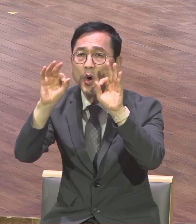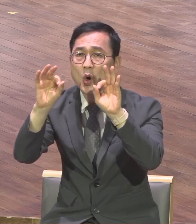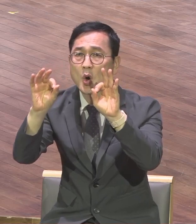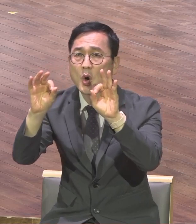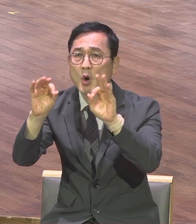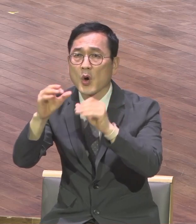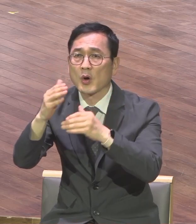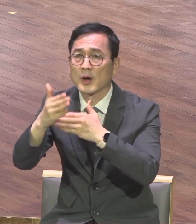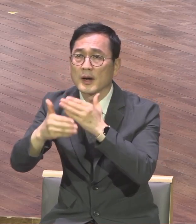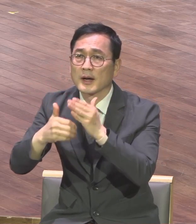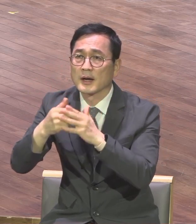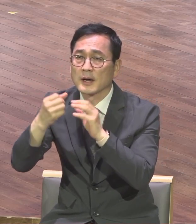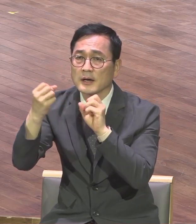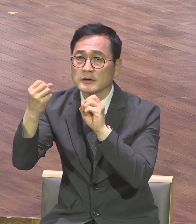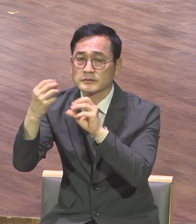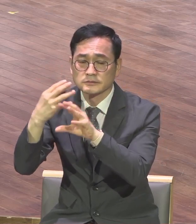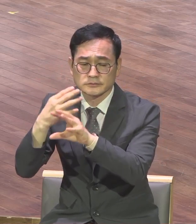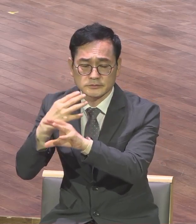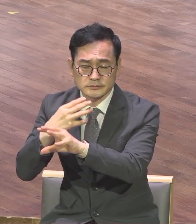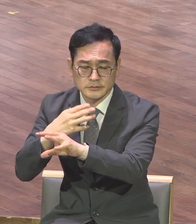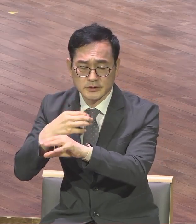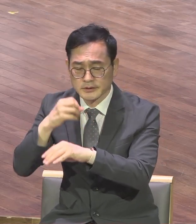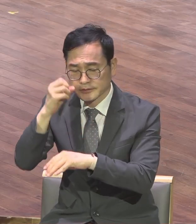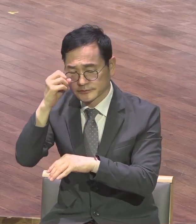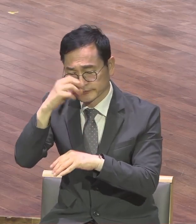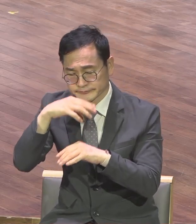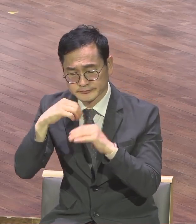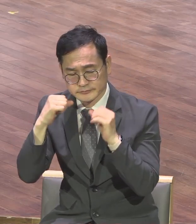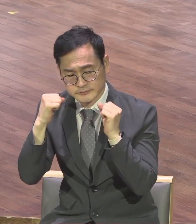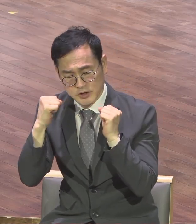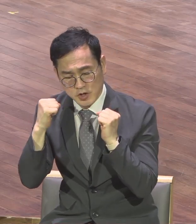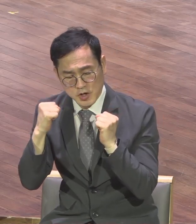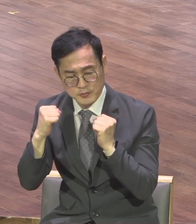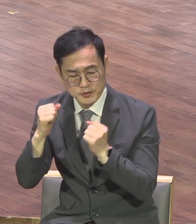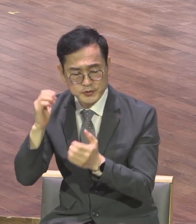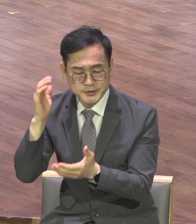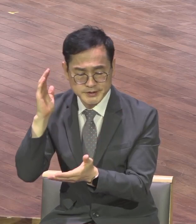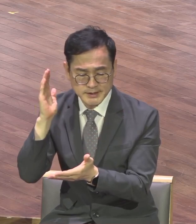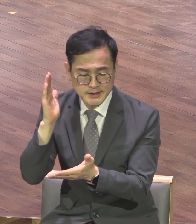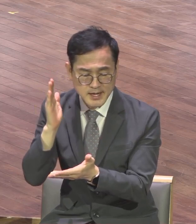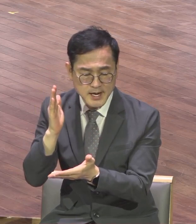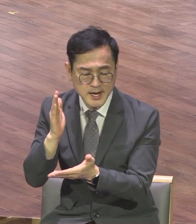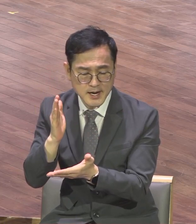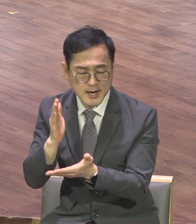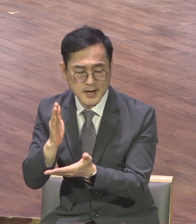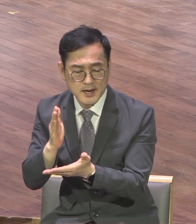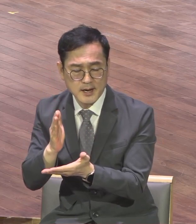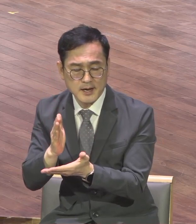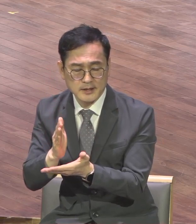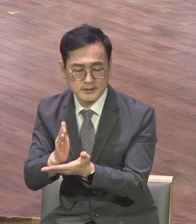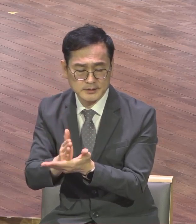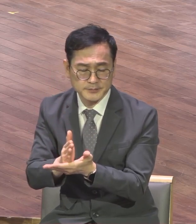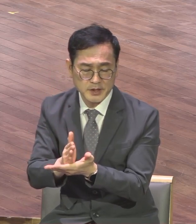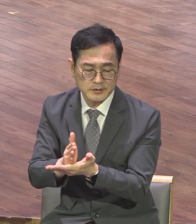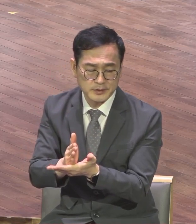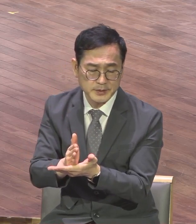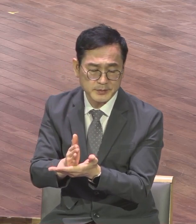상관치 아니며